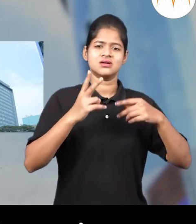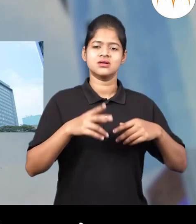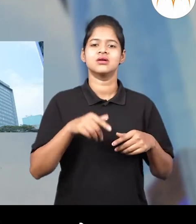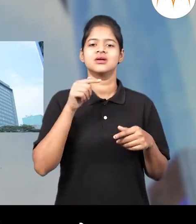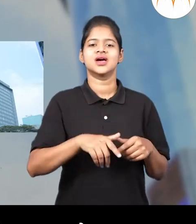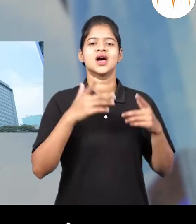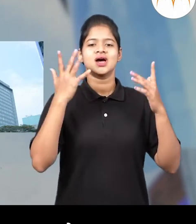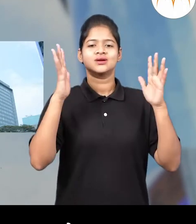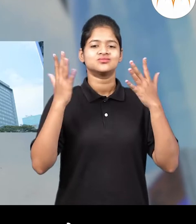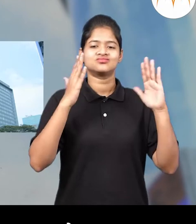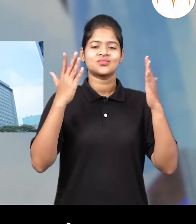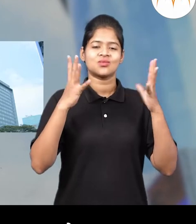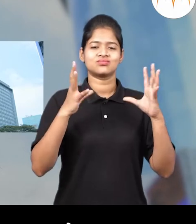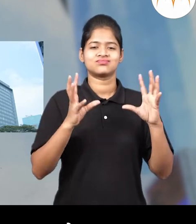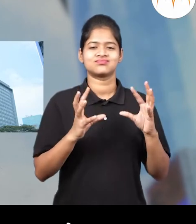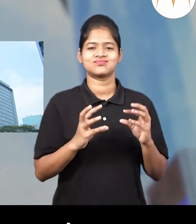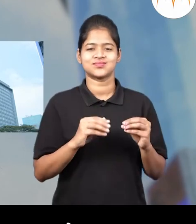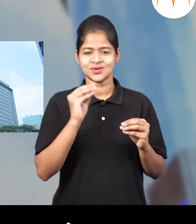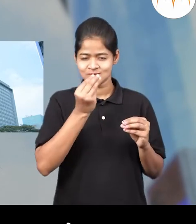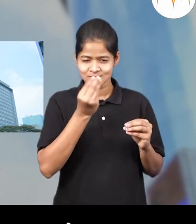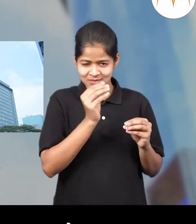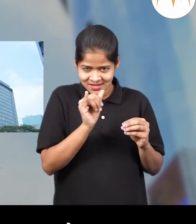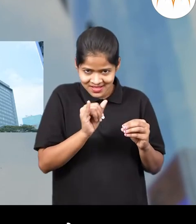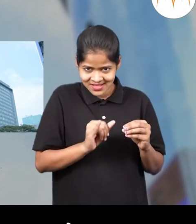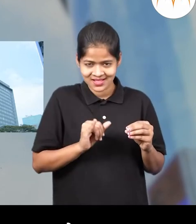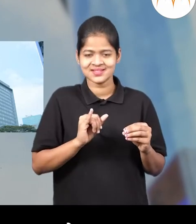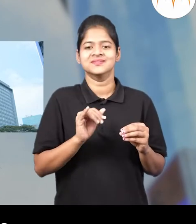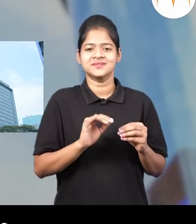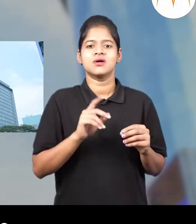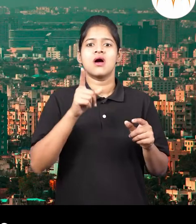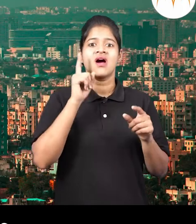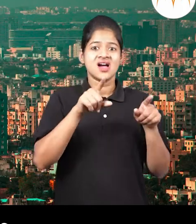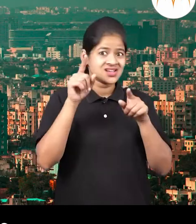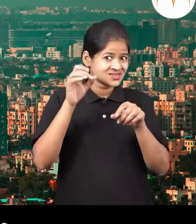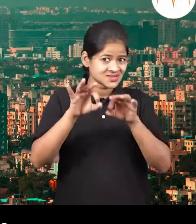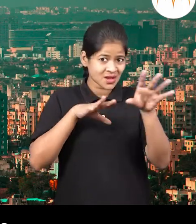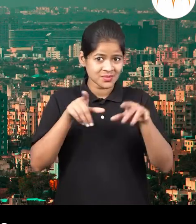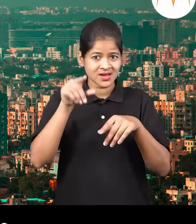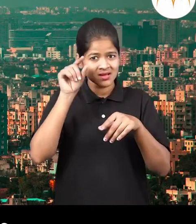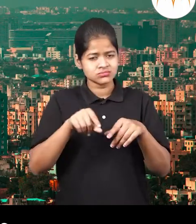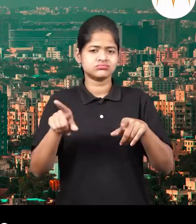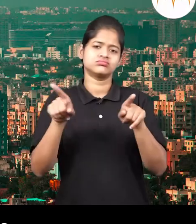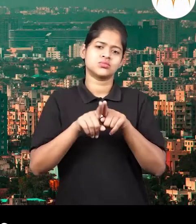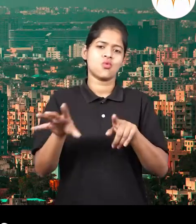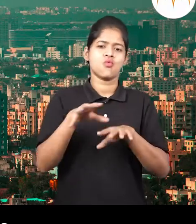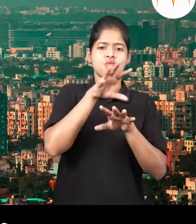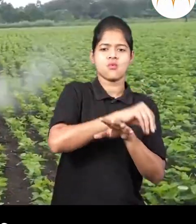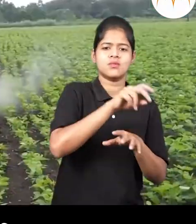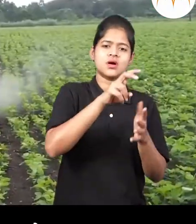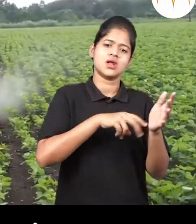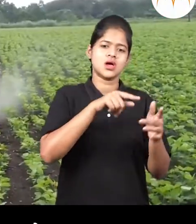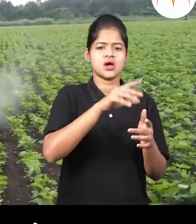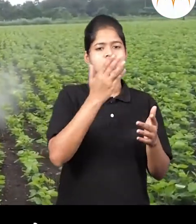फरक होता। आता हा फरक कमी होव लागला है। शहरान मधे असर्णार्या अनेक सुविधा